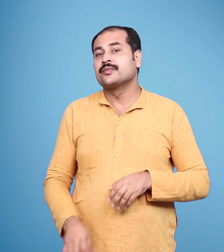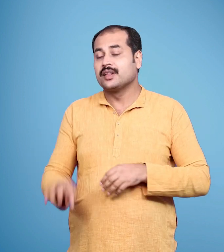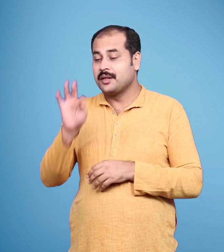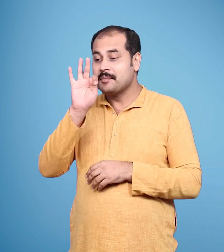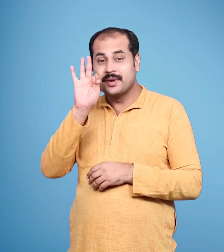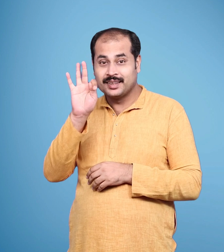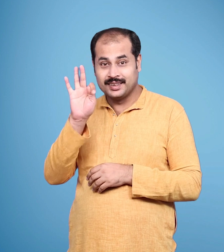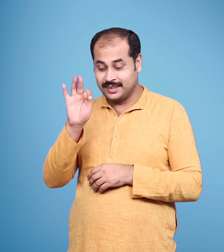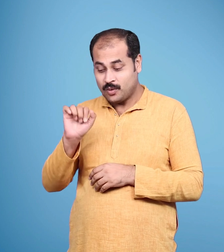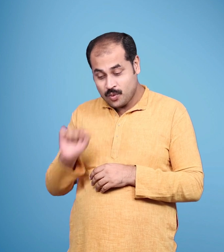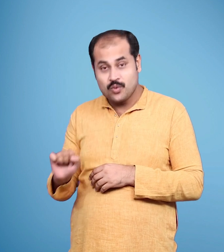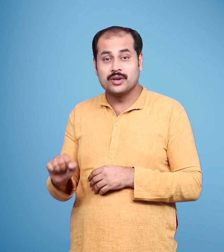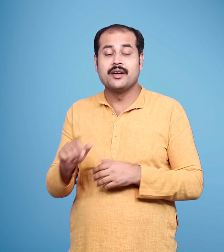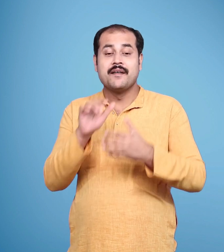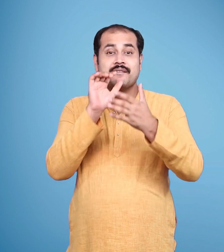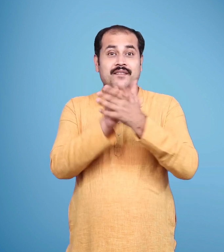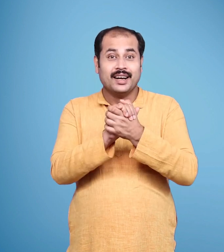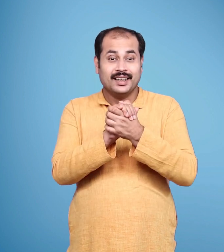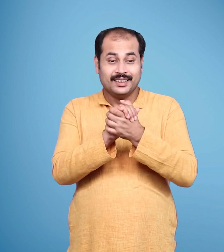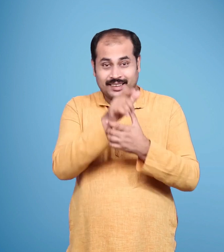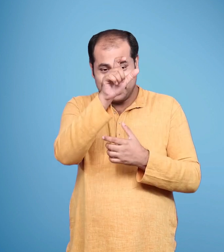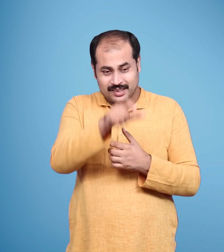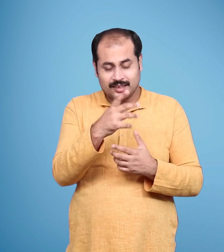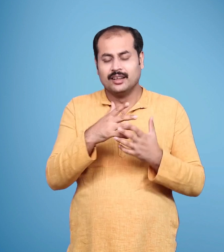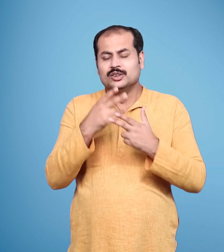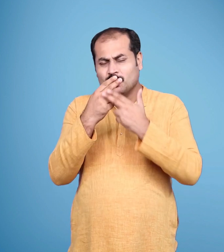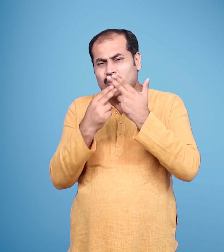जिस समय भरत मित्रों को अपना सपना सुना रहे थे